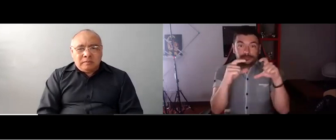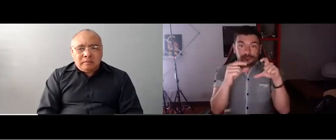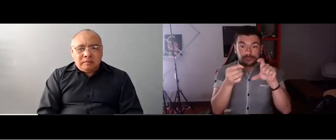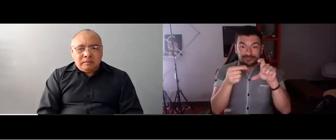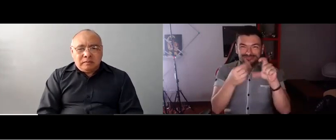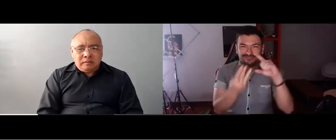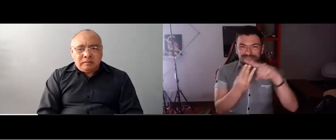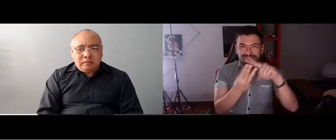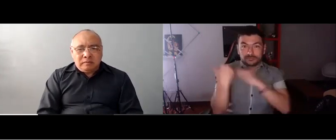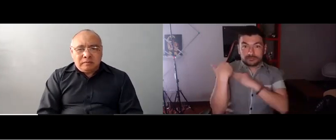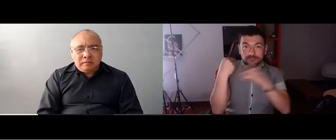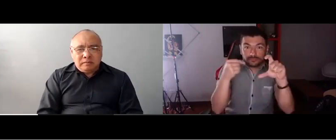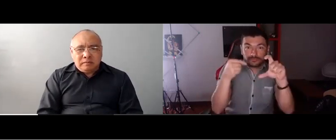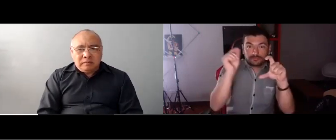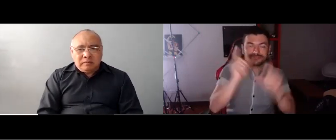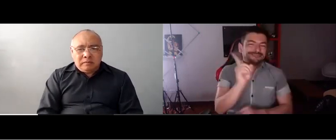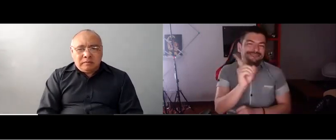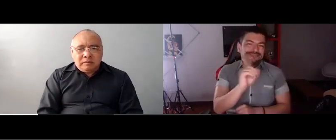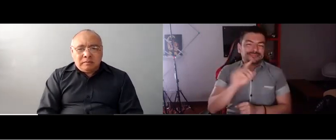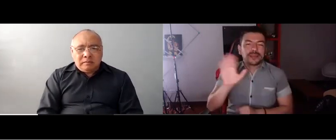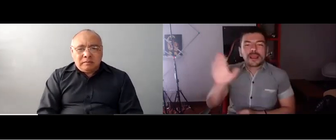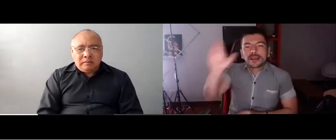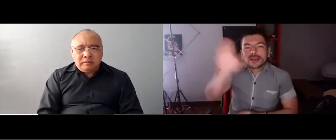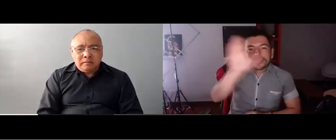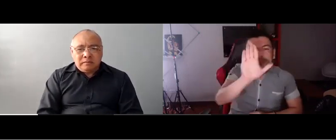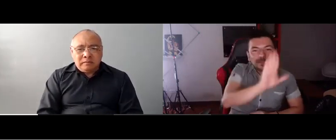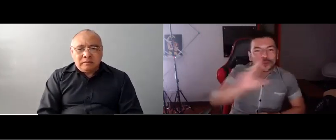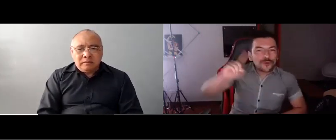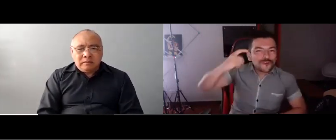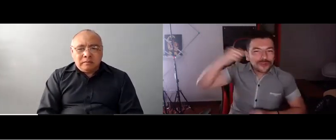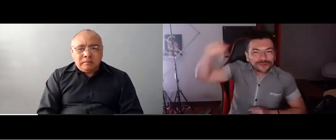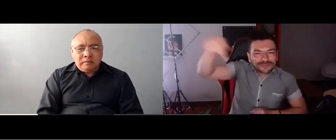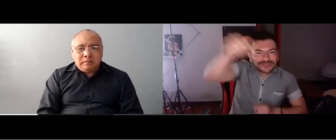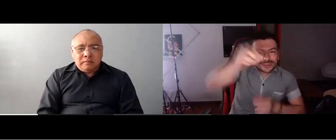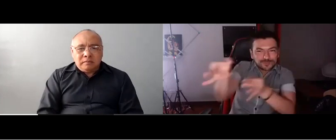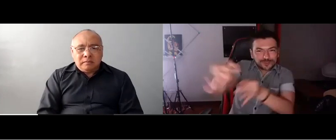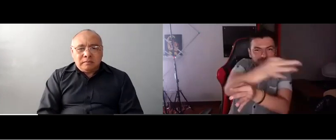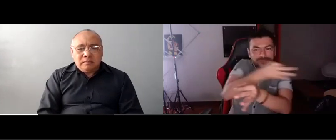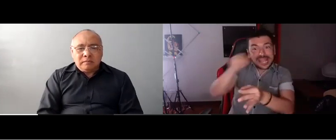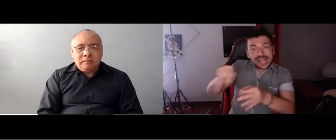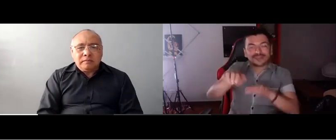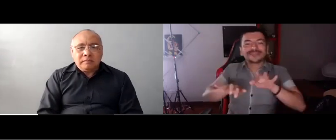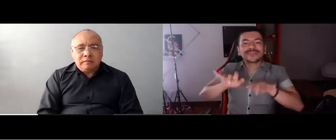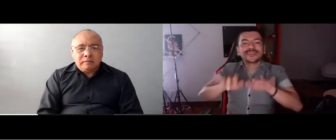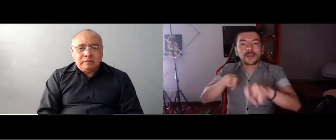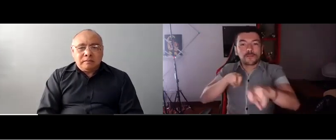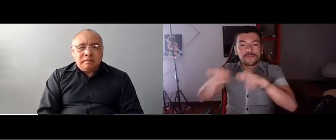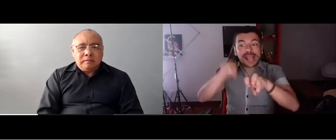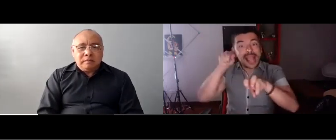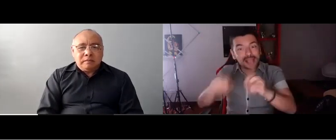Bueno, a este respecto, Ministerio de Transporte no da el aval de las licencias de conducción. Eso ya tiene que ver